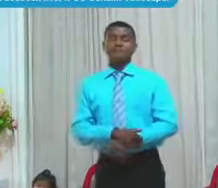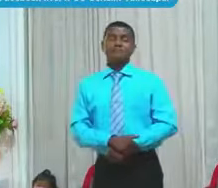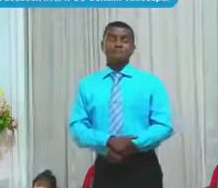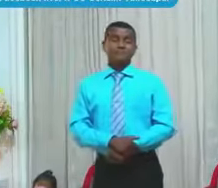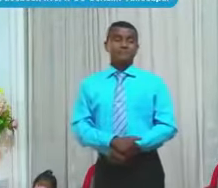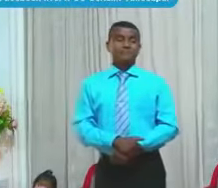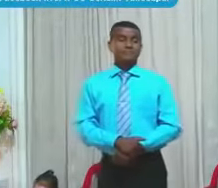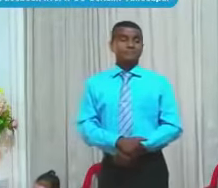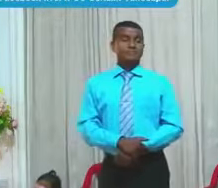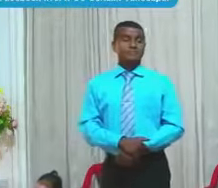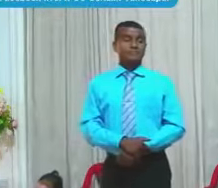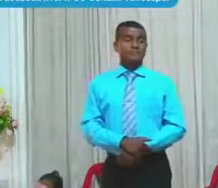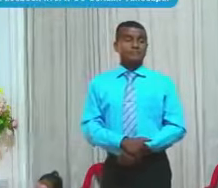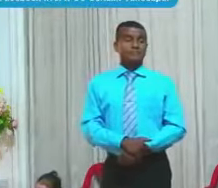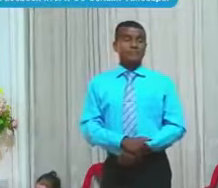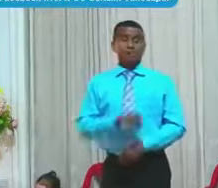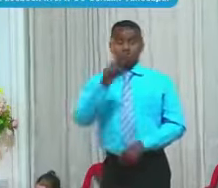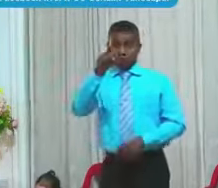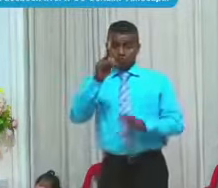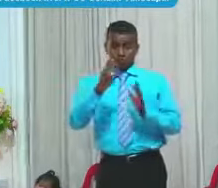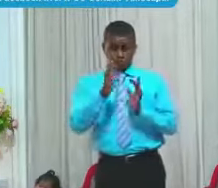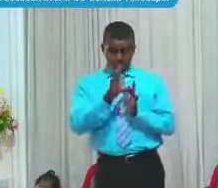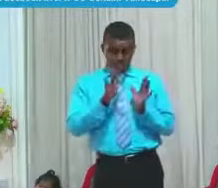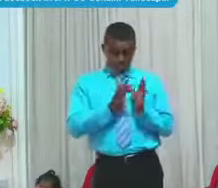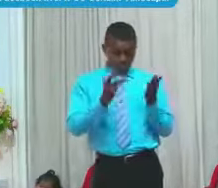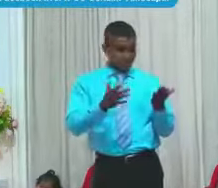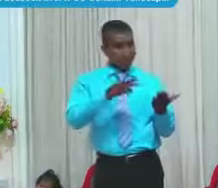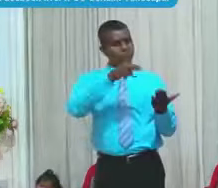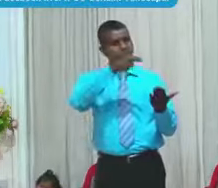Cuando uno lee La Biblia Desde Génesis